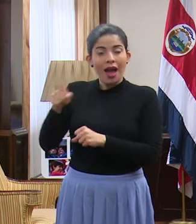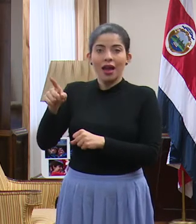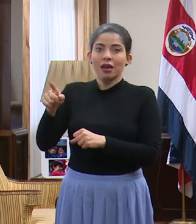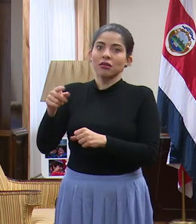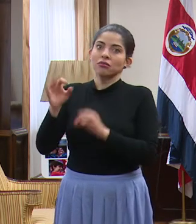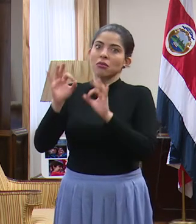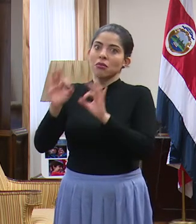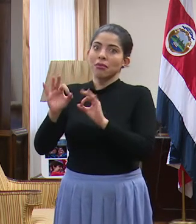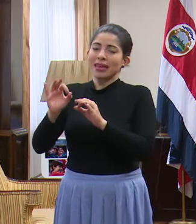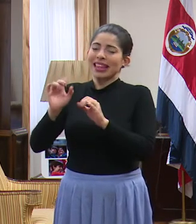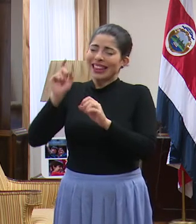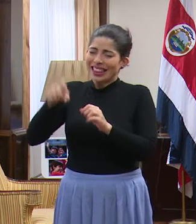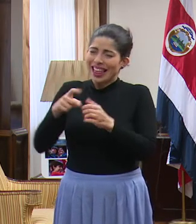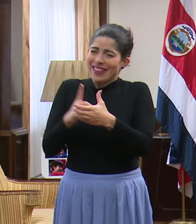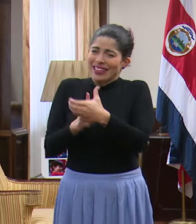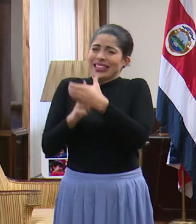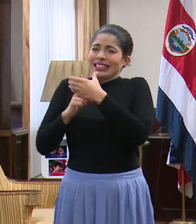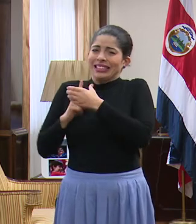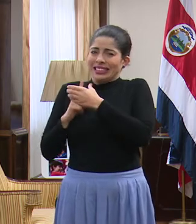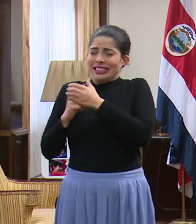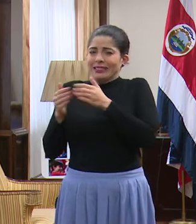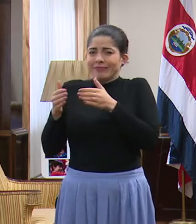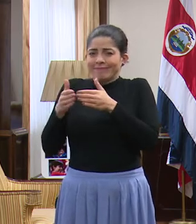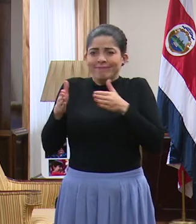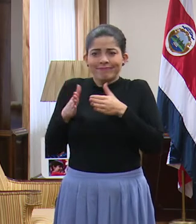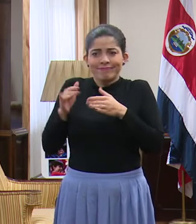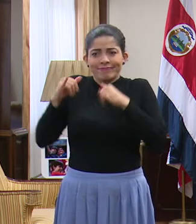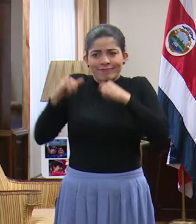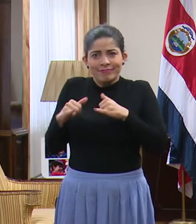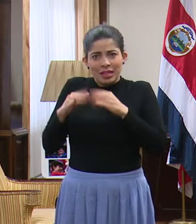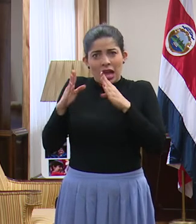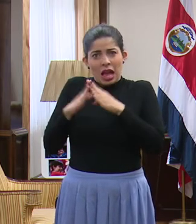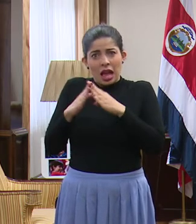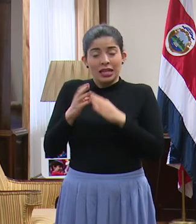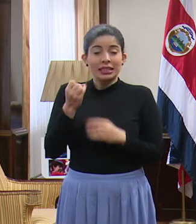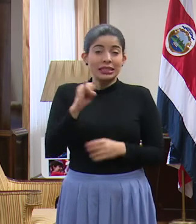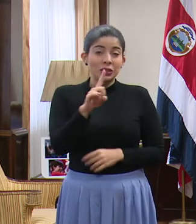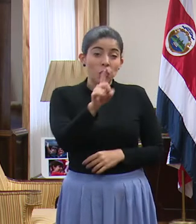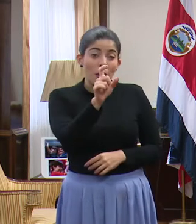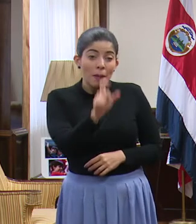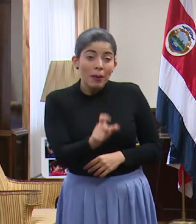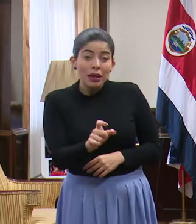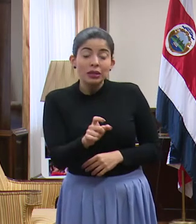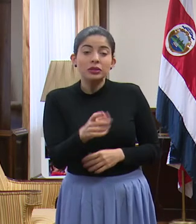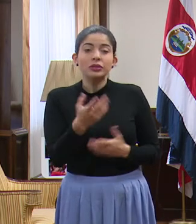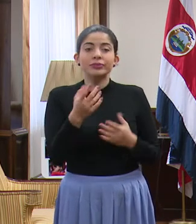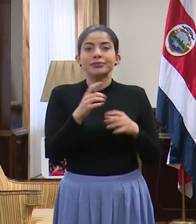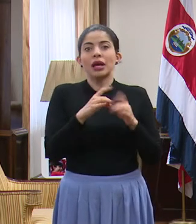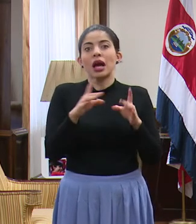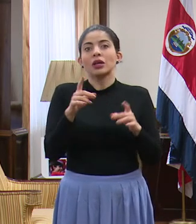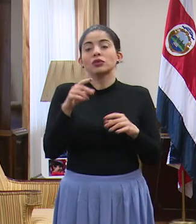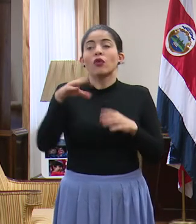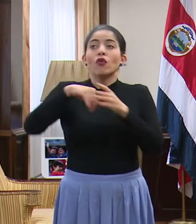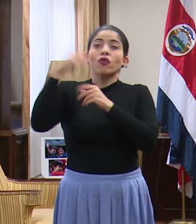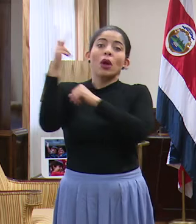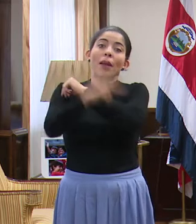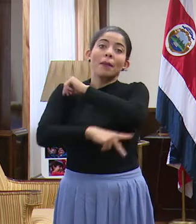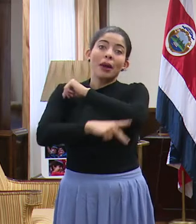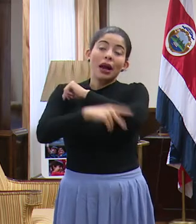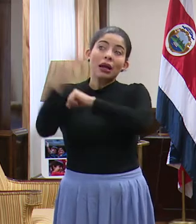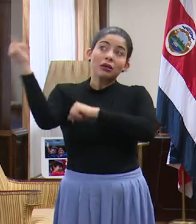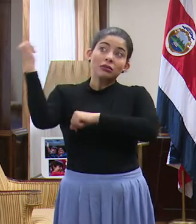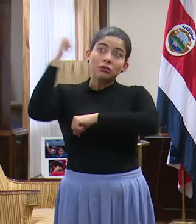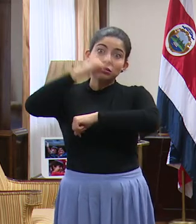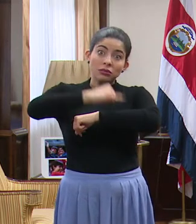quedarse muy aislada en su hogar. Si una persona por cualquier razón ha tenido que retornar al país en estos